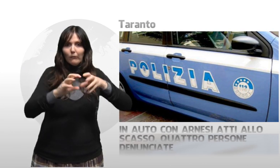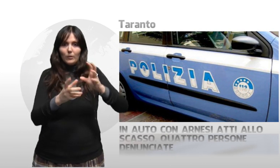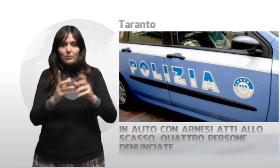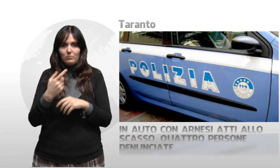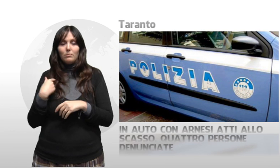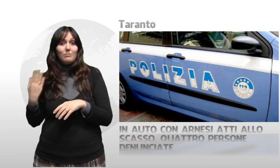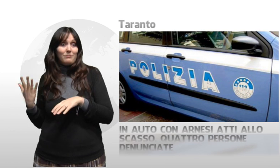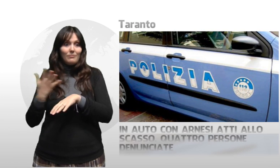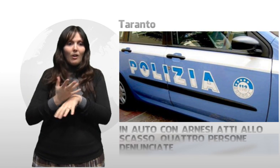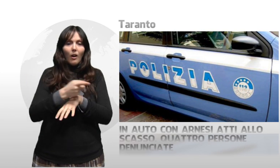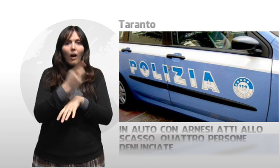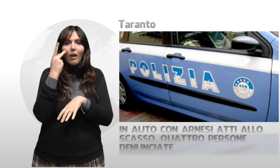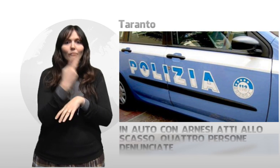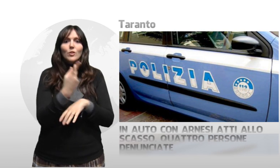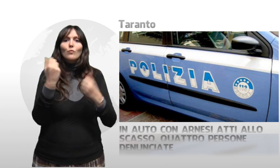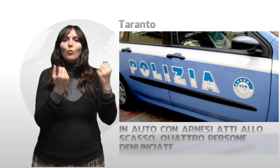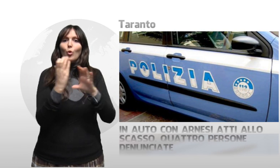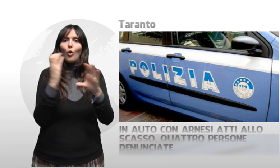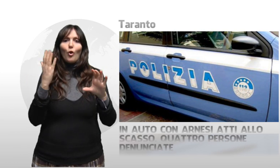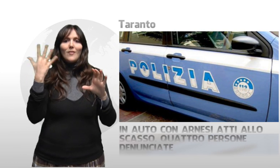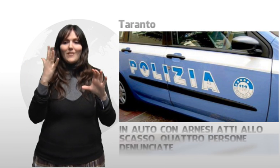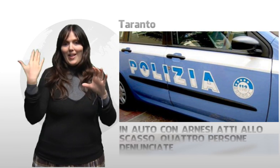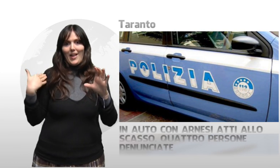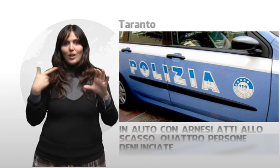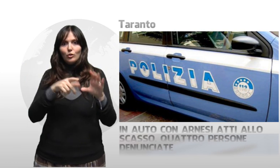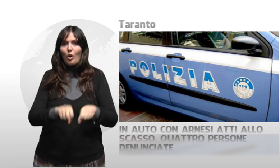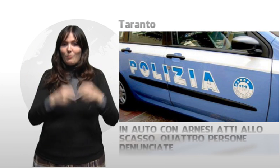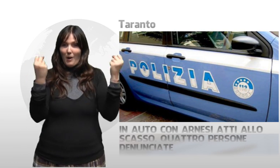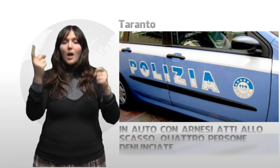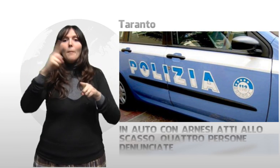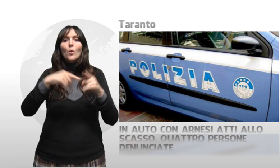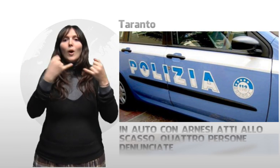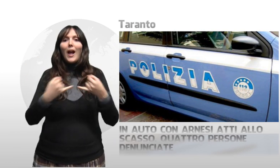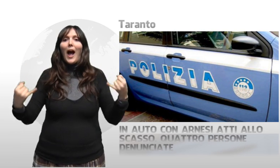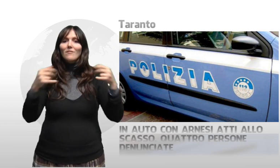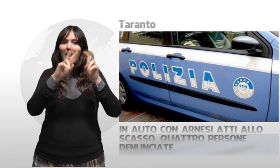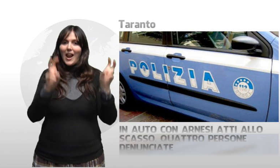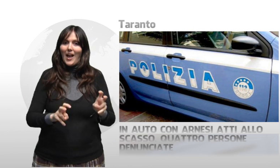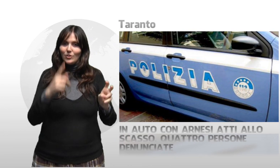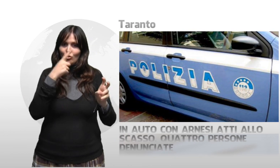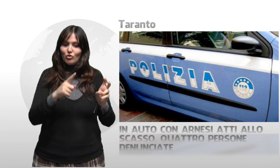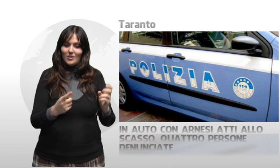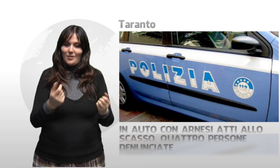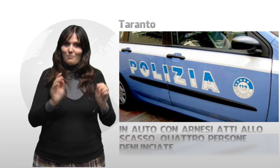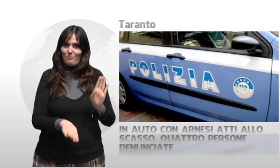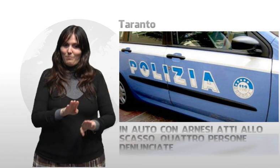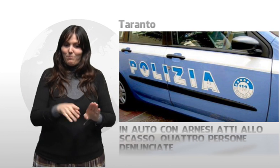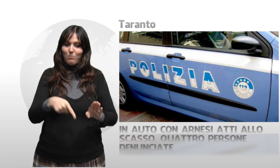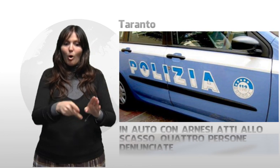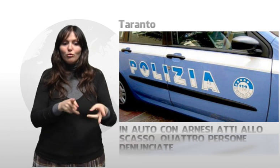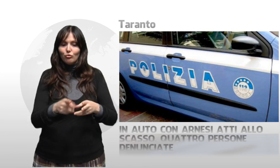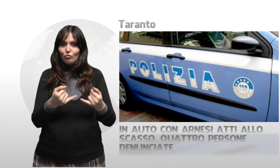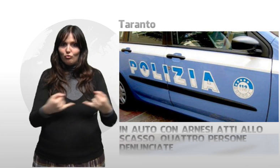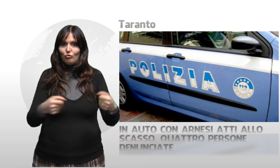accertato che il vetro del cruscotto posteriore del mezzo era stato infranto e i cavi elettrici per l'accensione erano stati divelti.